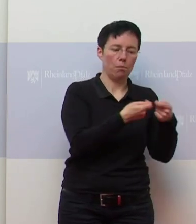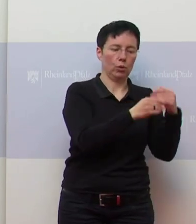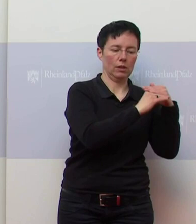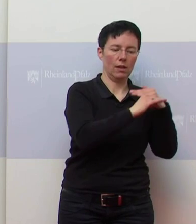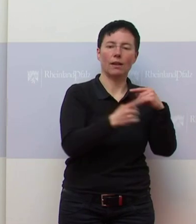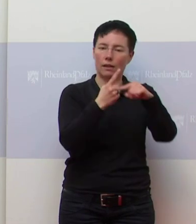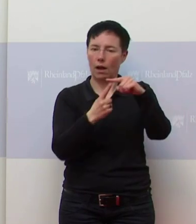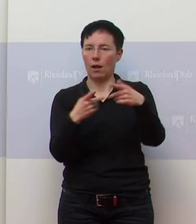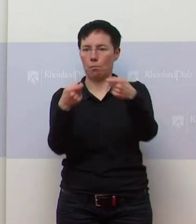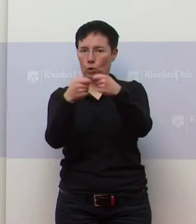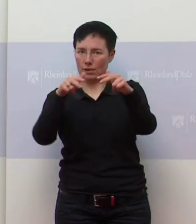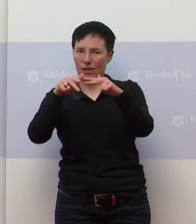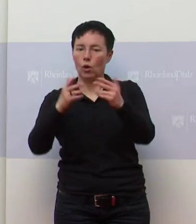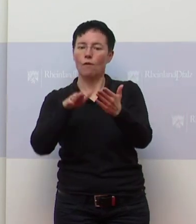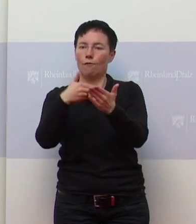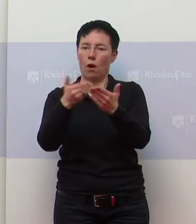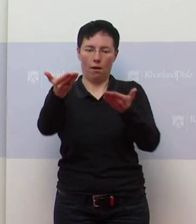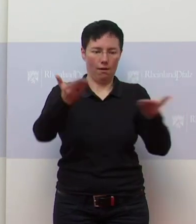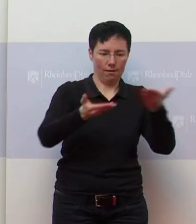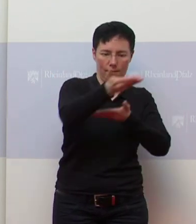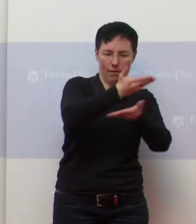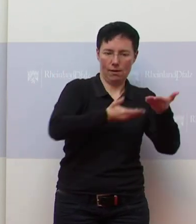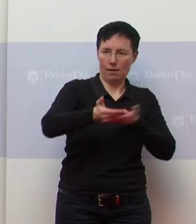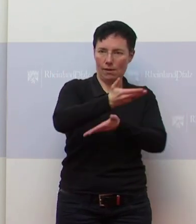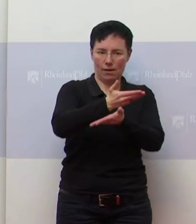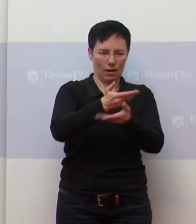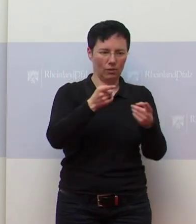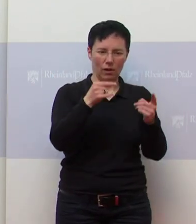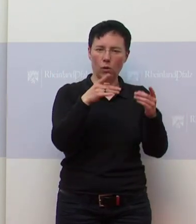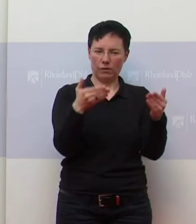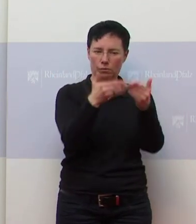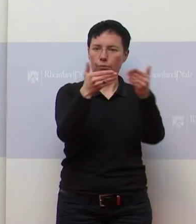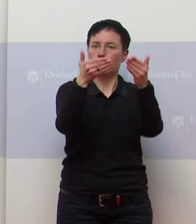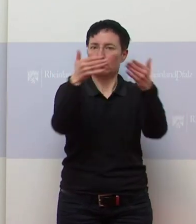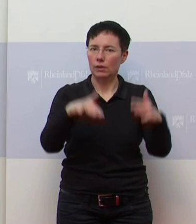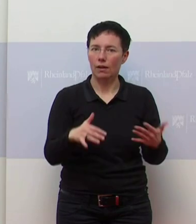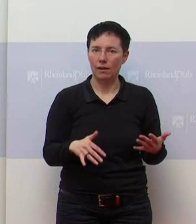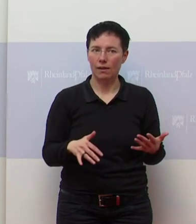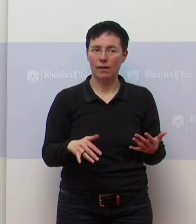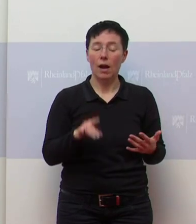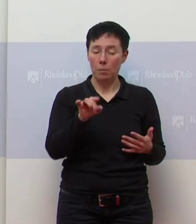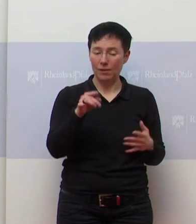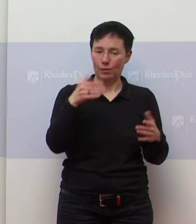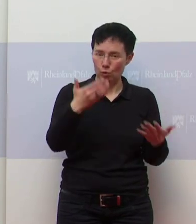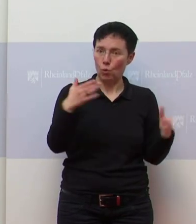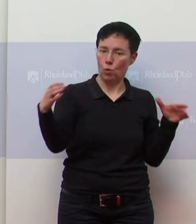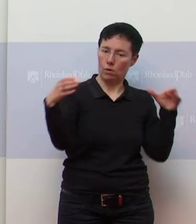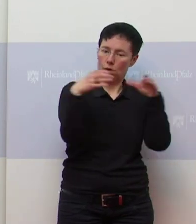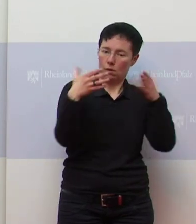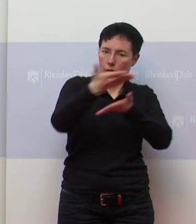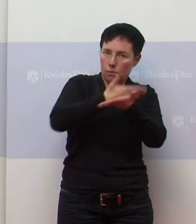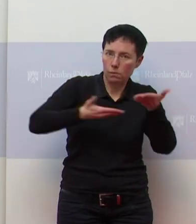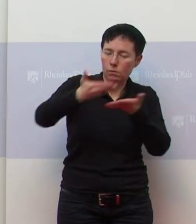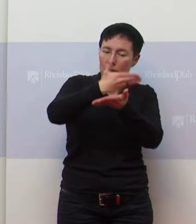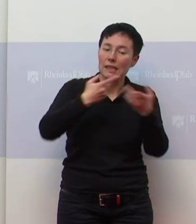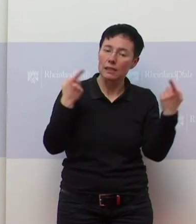gemeint vom Bund. Und die waren ja ganz offensichtlich an unterschiedlichen Stellen nicht beisammen. Aber das Ziel von solchen Gesprächen ist ja, dass man sich am Ende dann